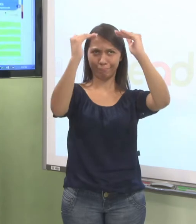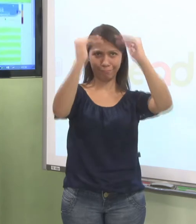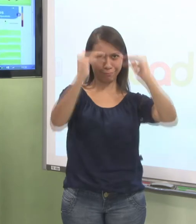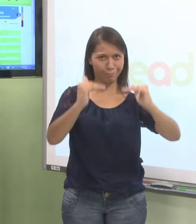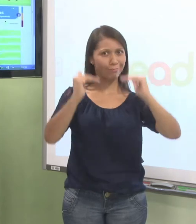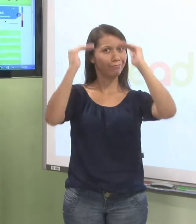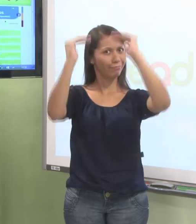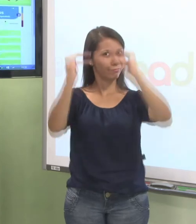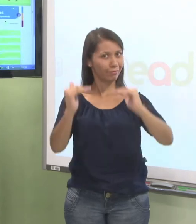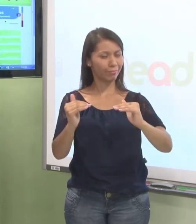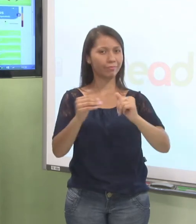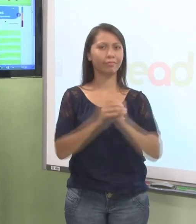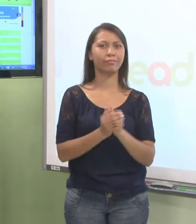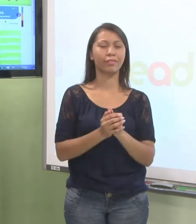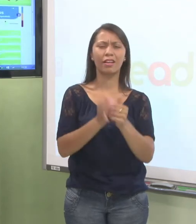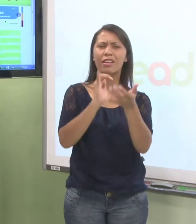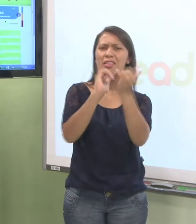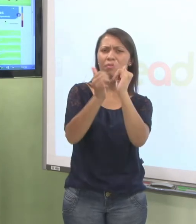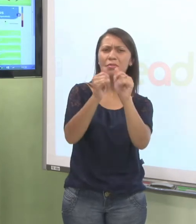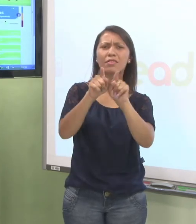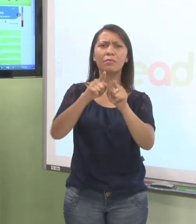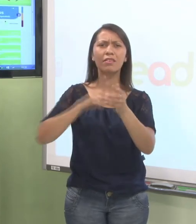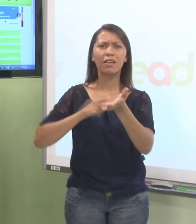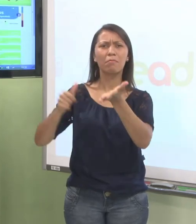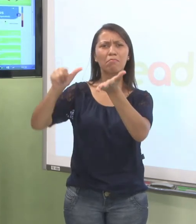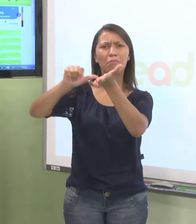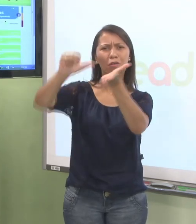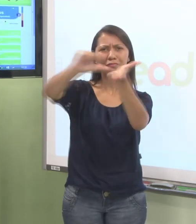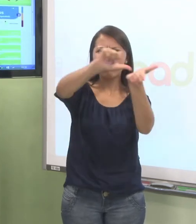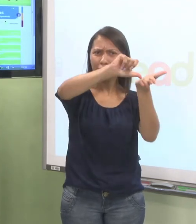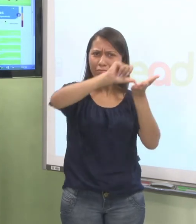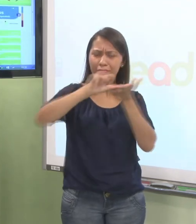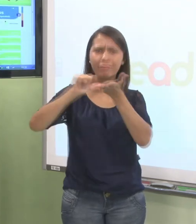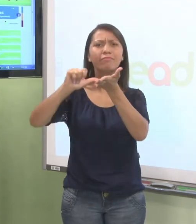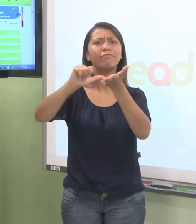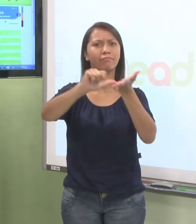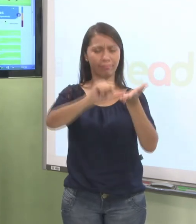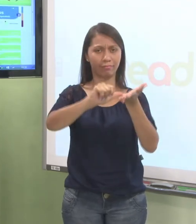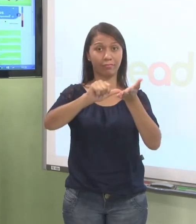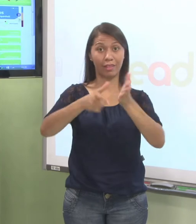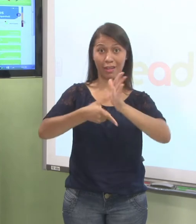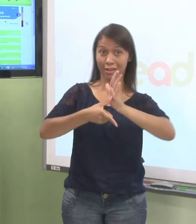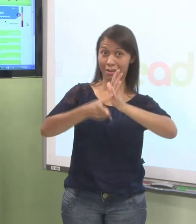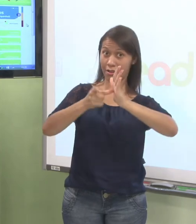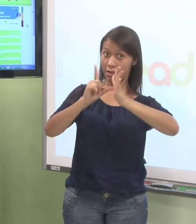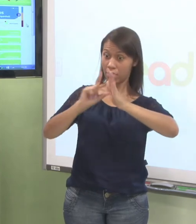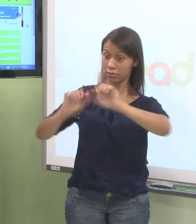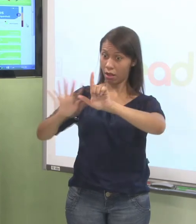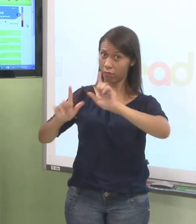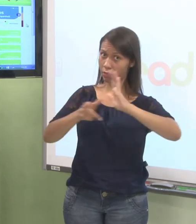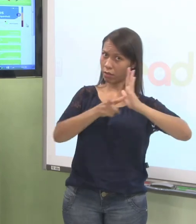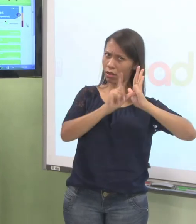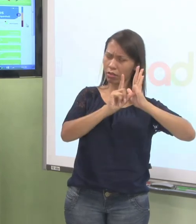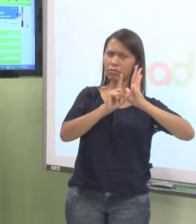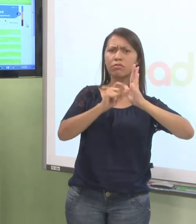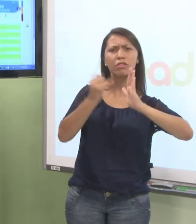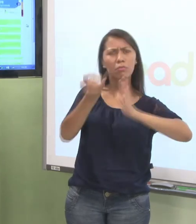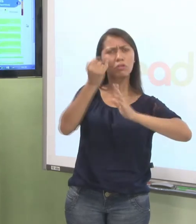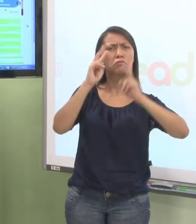tem notícias referentes aos polos, ao processo seletivo. Então, antes de entrar no ambiente virtual, dá uma passada aqui que pode ter alguma